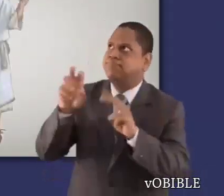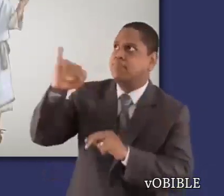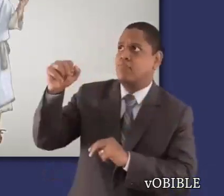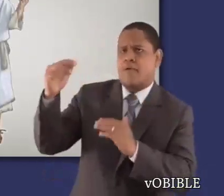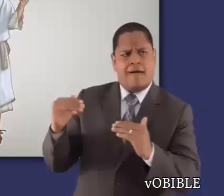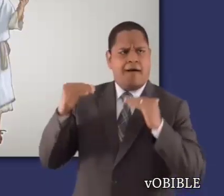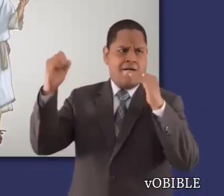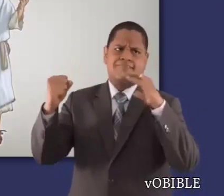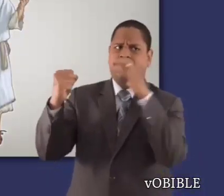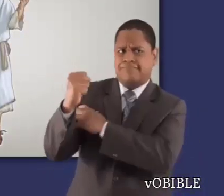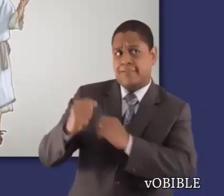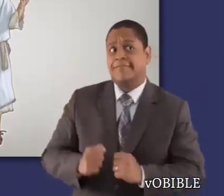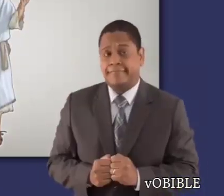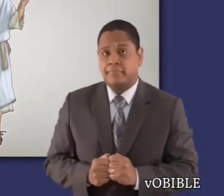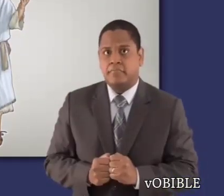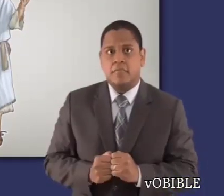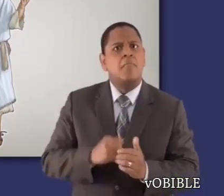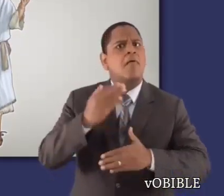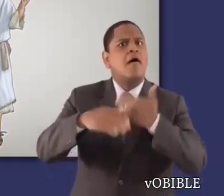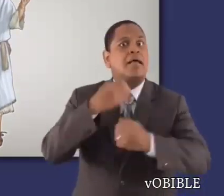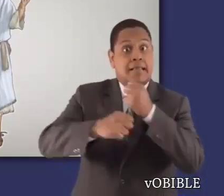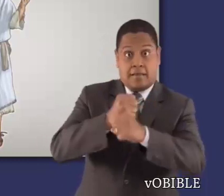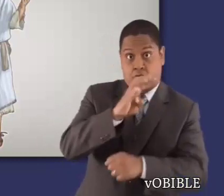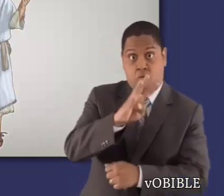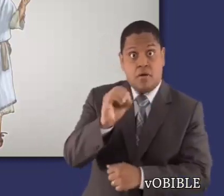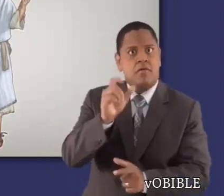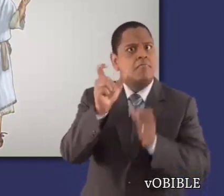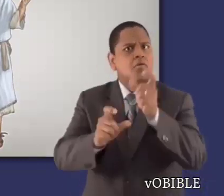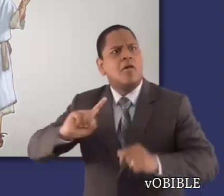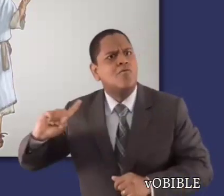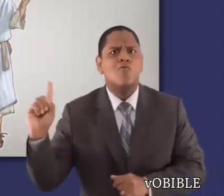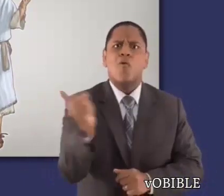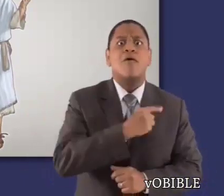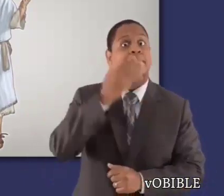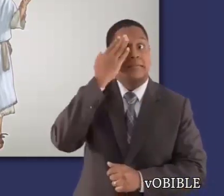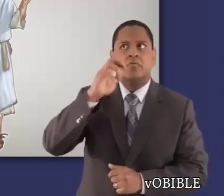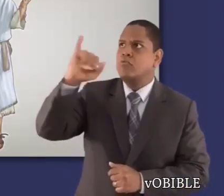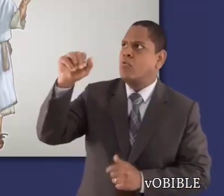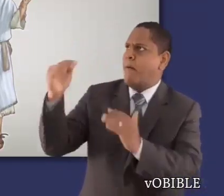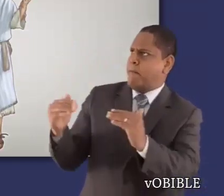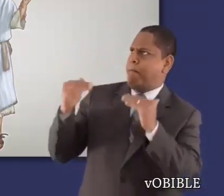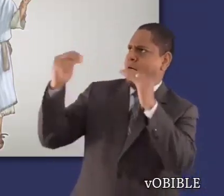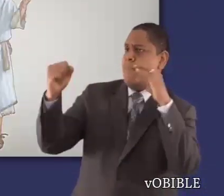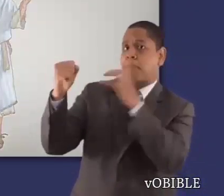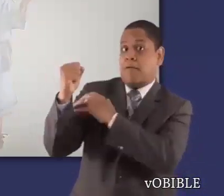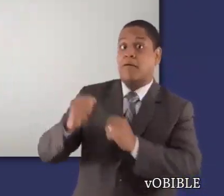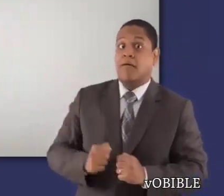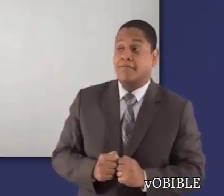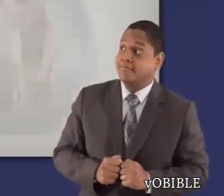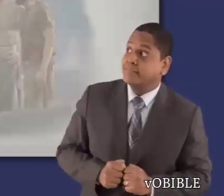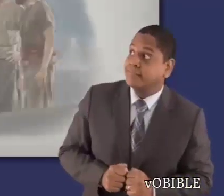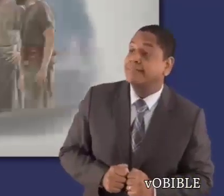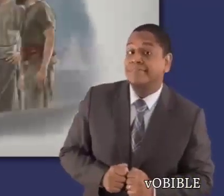demostrarte mi poder y para que se proclame mi nombre por toda la tierra. Y el nombre de Jehová se hizo famoso.